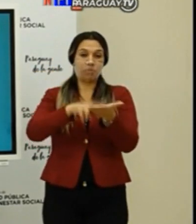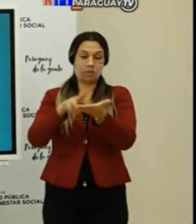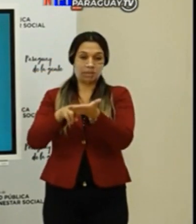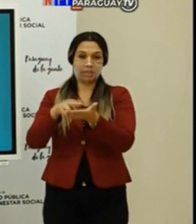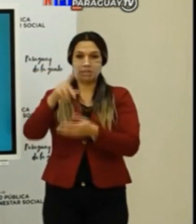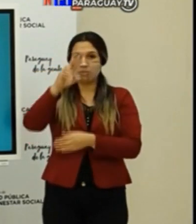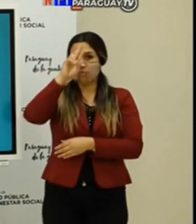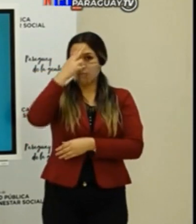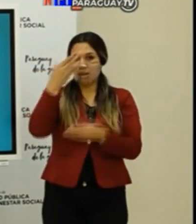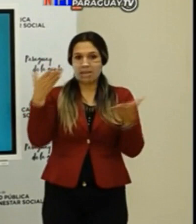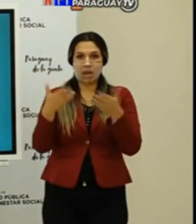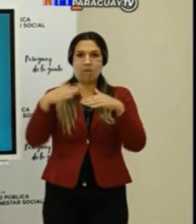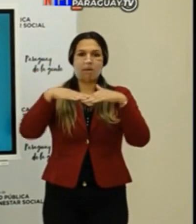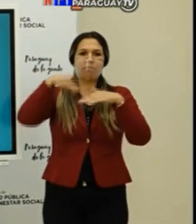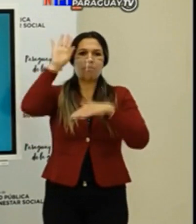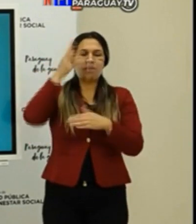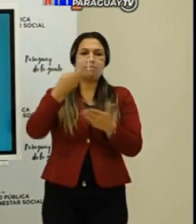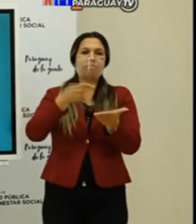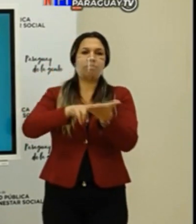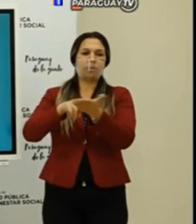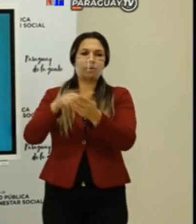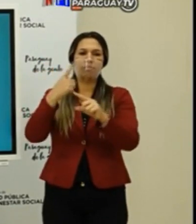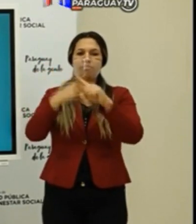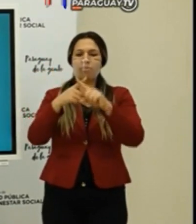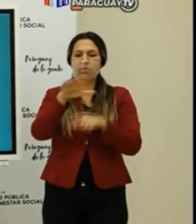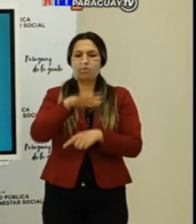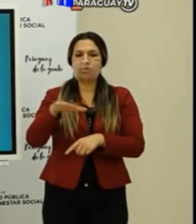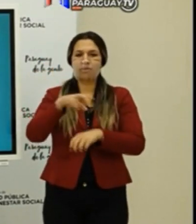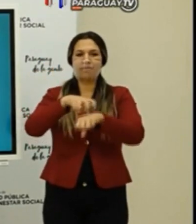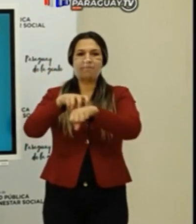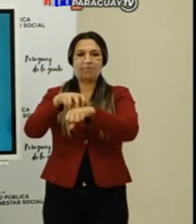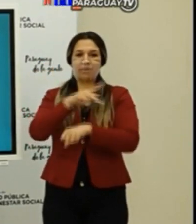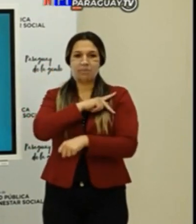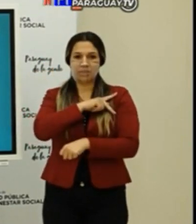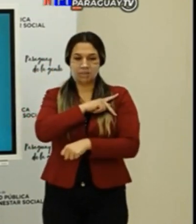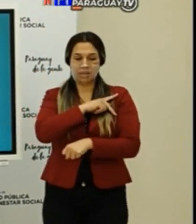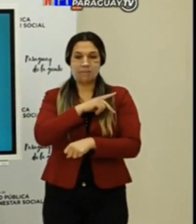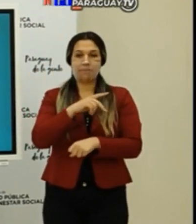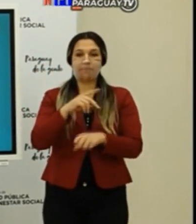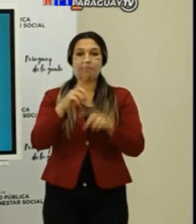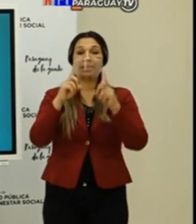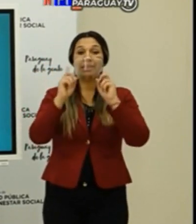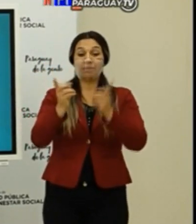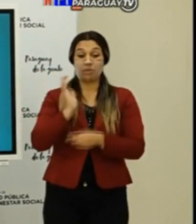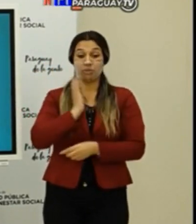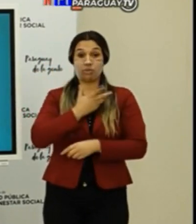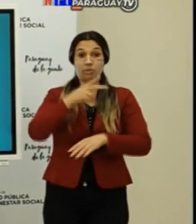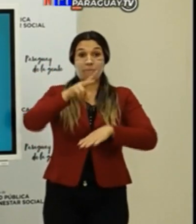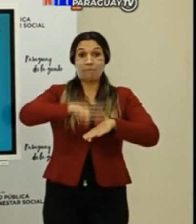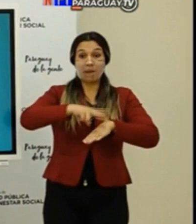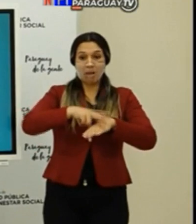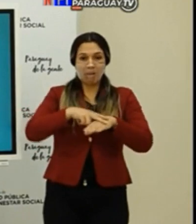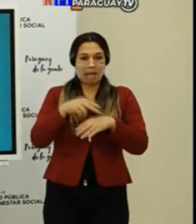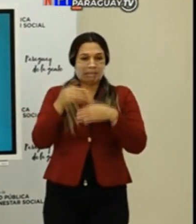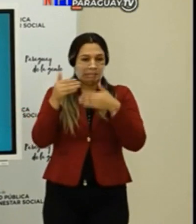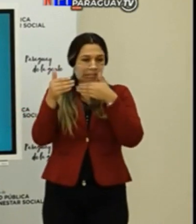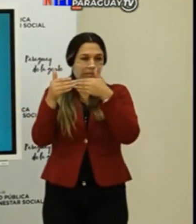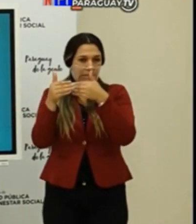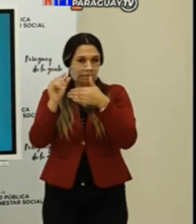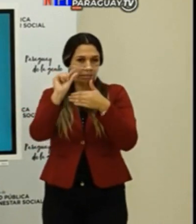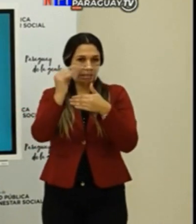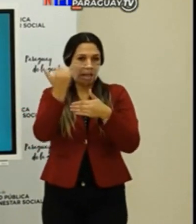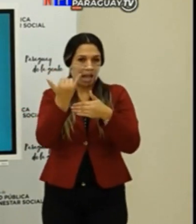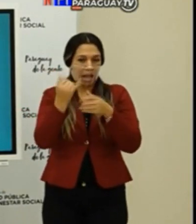Uruguay tiene la mayor mortalidad por habitantes, prácticamente del cono sur. Y nosotros estamos ahí cerca también, con un